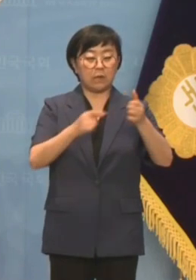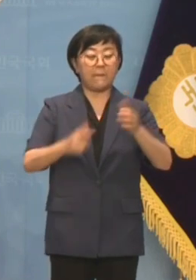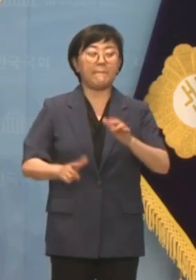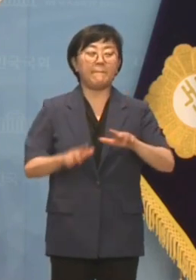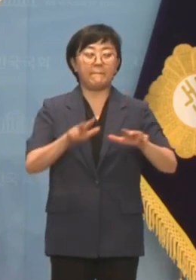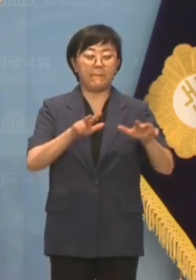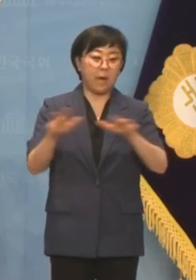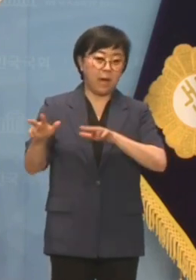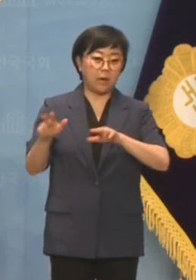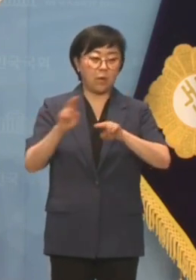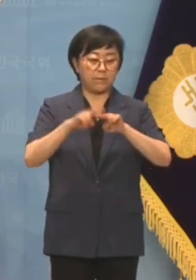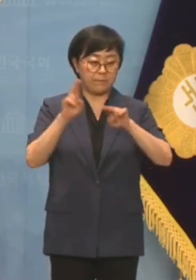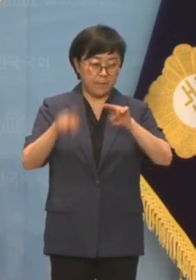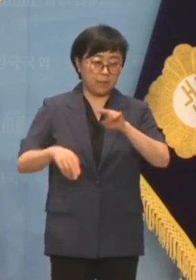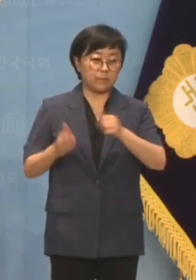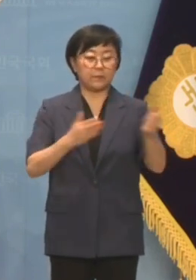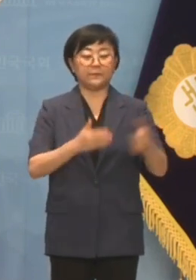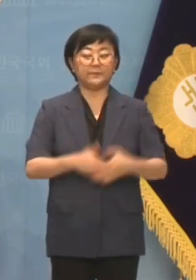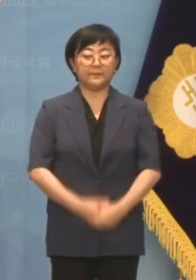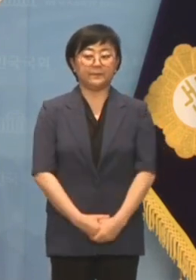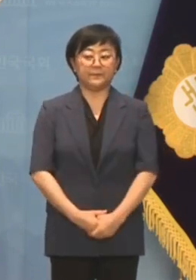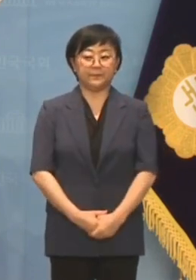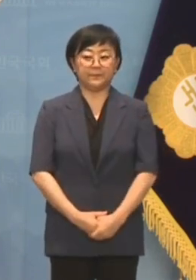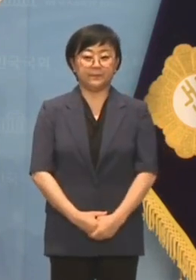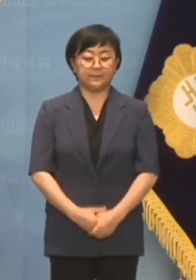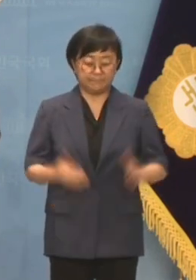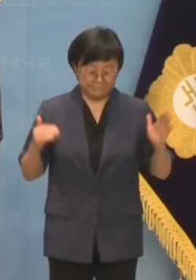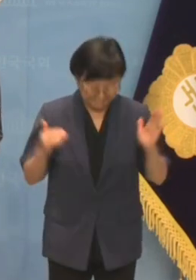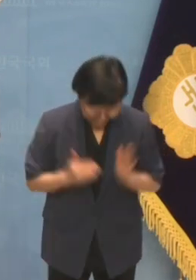즉각 경질하기 바랍니다. 이상입니다.